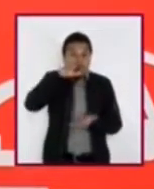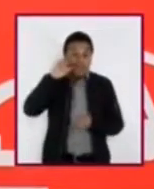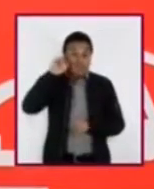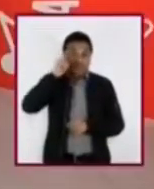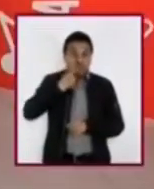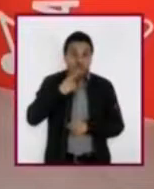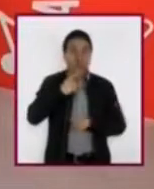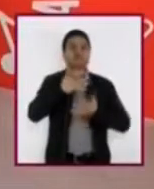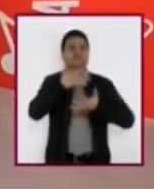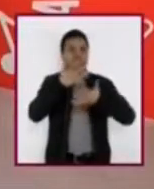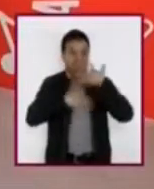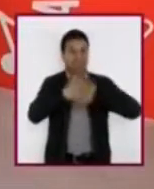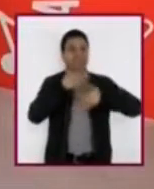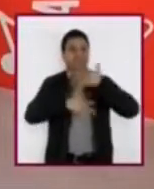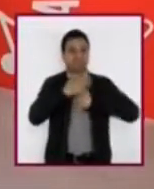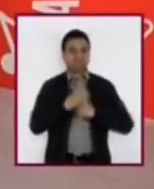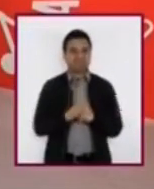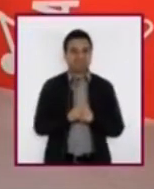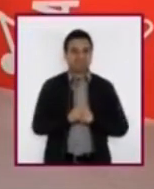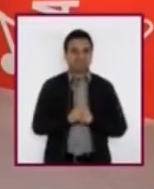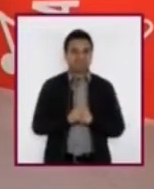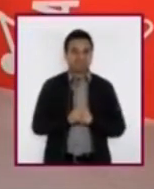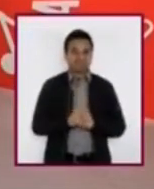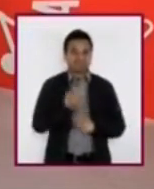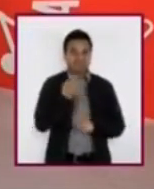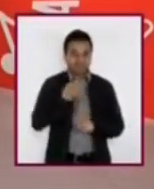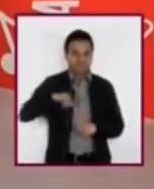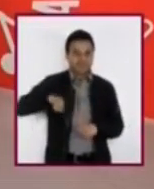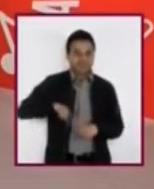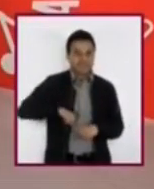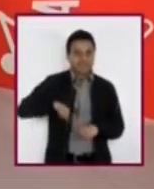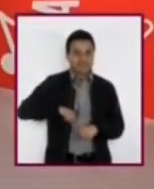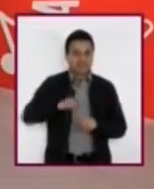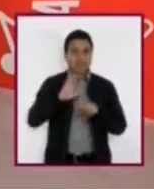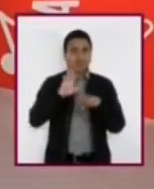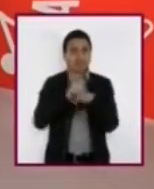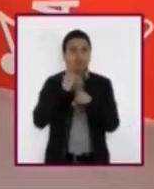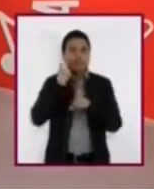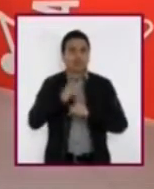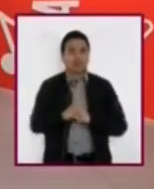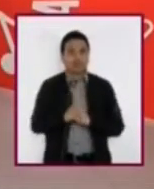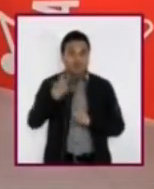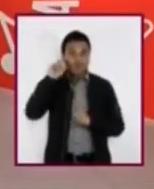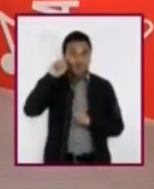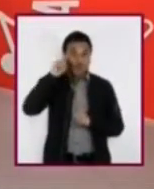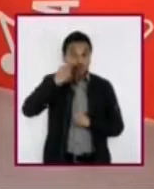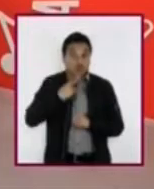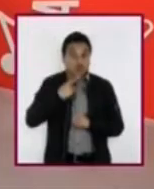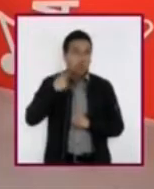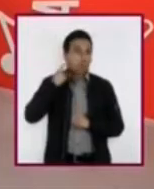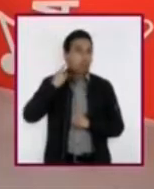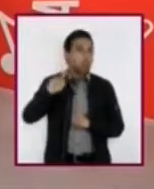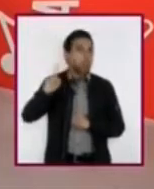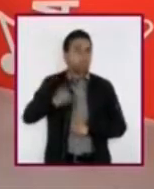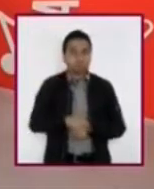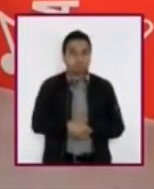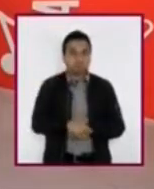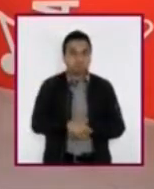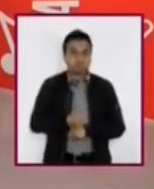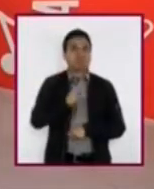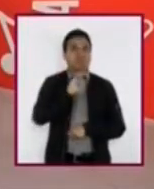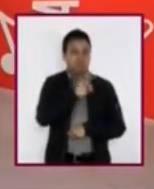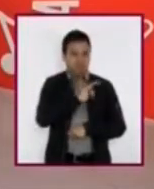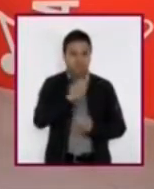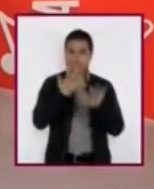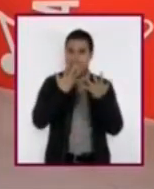lengua de señas. Y es muy interesante porque al no poder escuchar, la gente sorda ha creado todo un lenguaje a partir de la expresión de